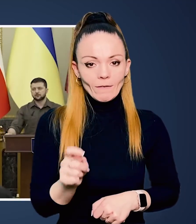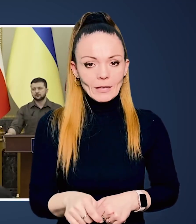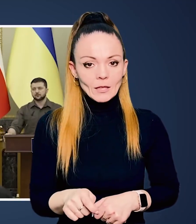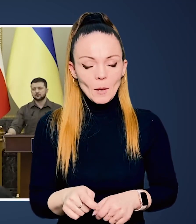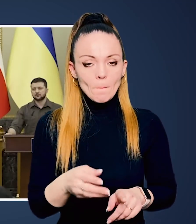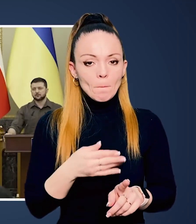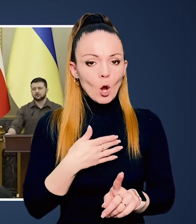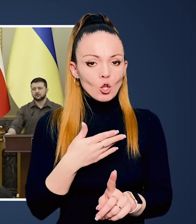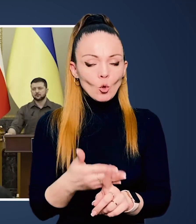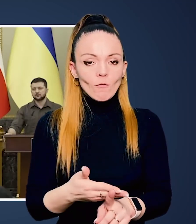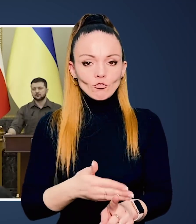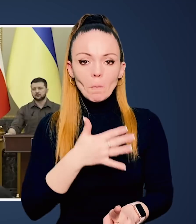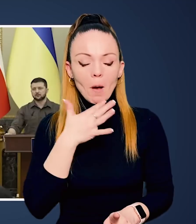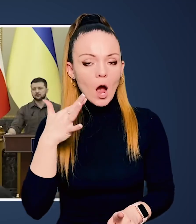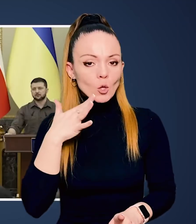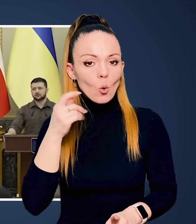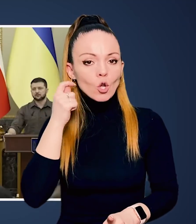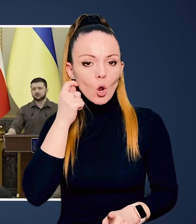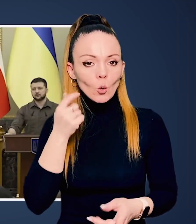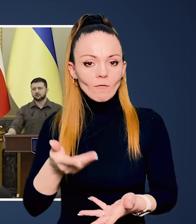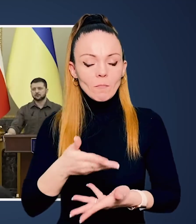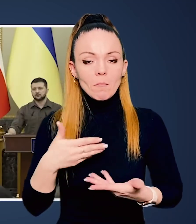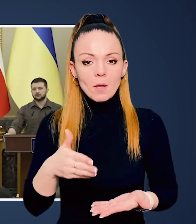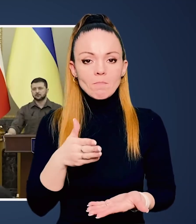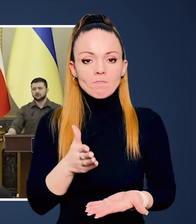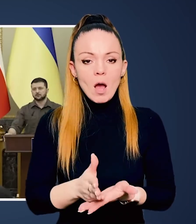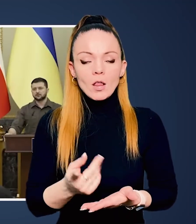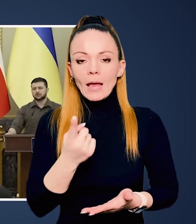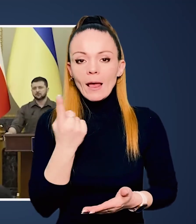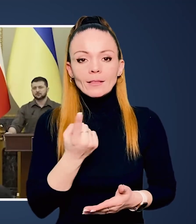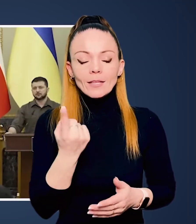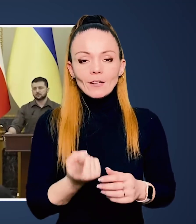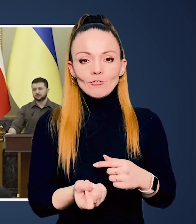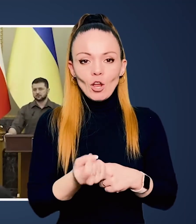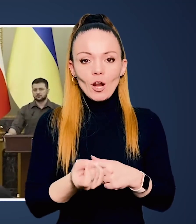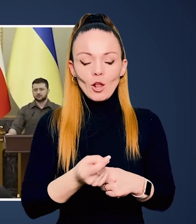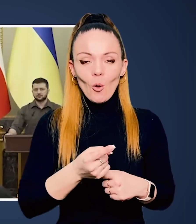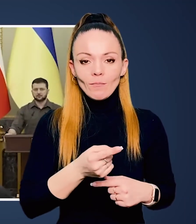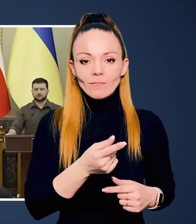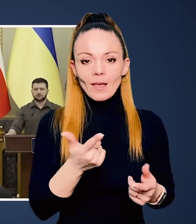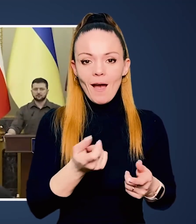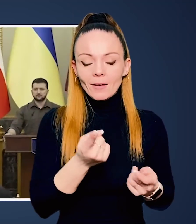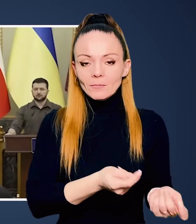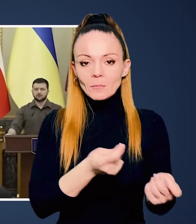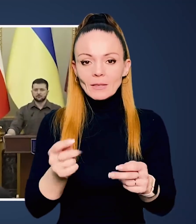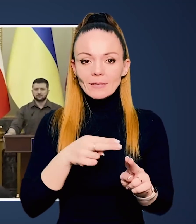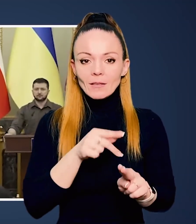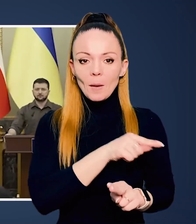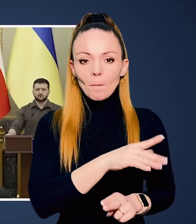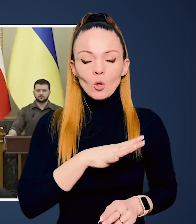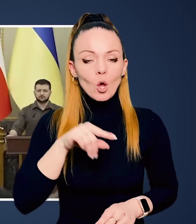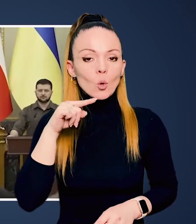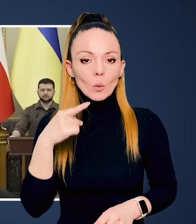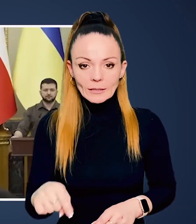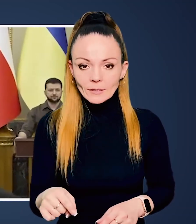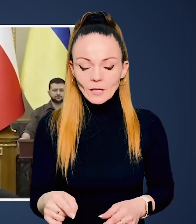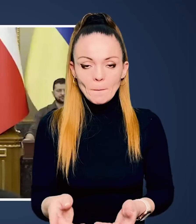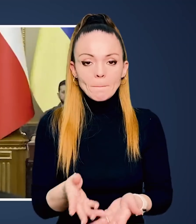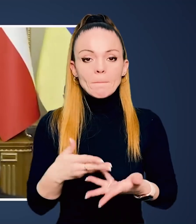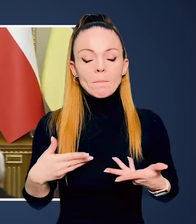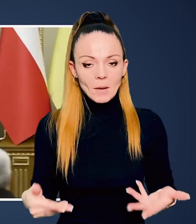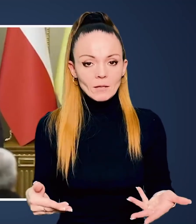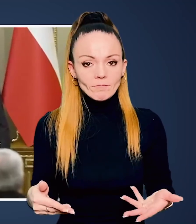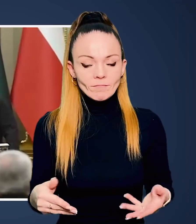фінансування Путинської війни. Продовж багатьох років ми мали єдине джерело постачання газу. І то була Росія.